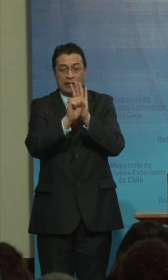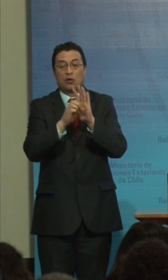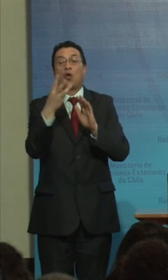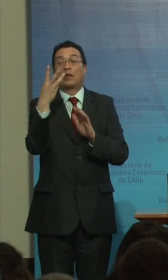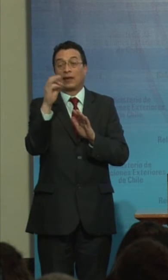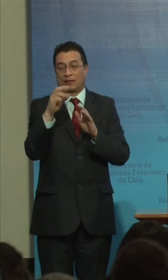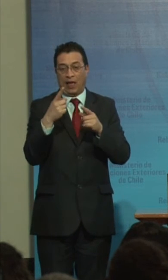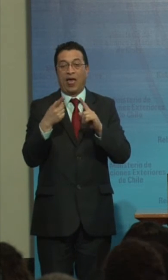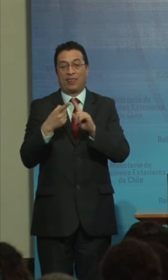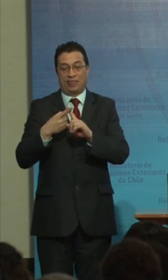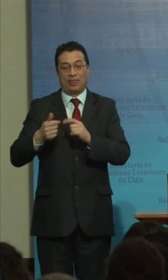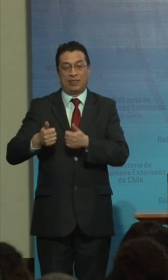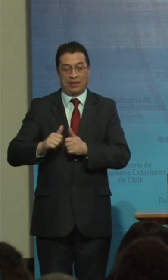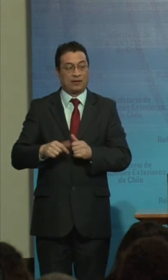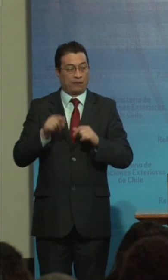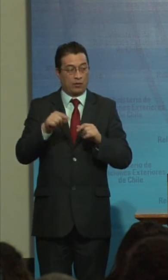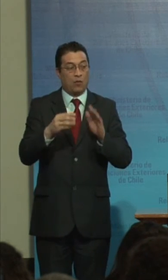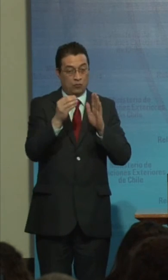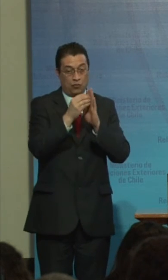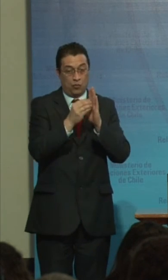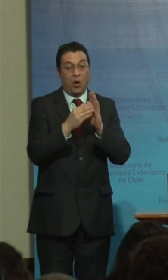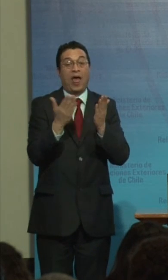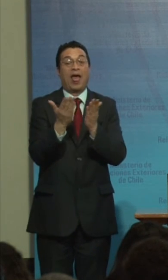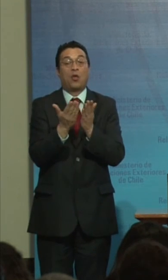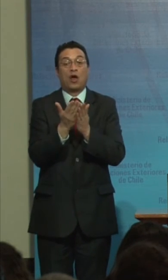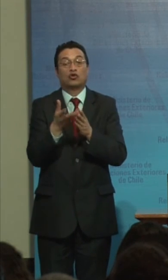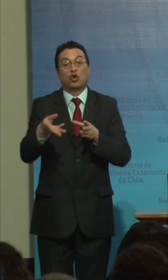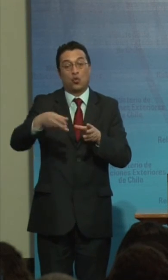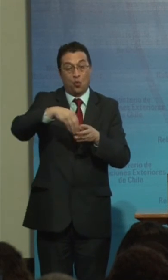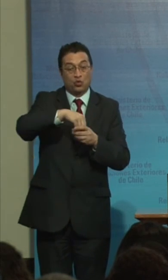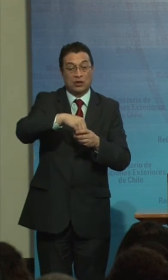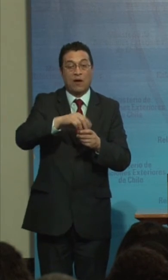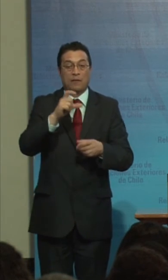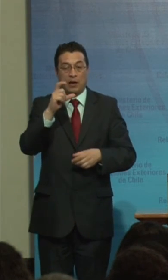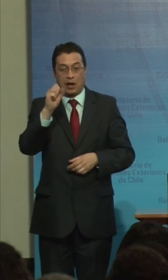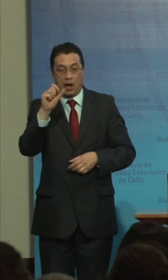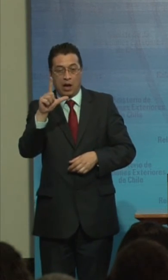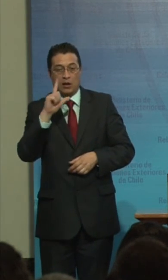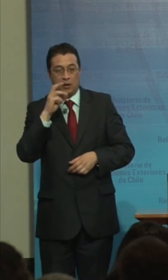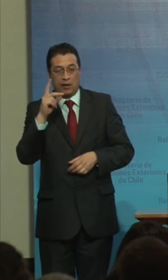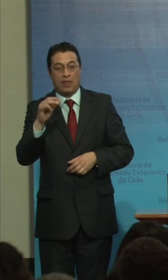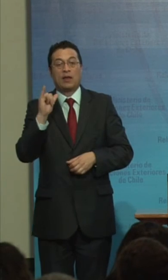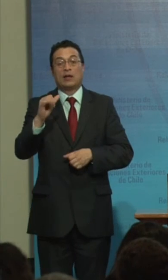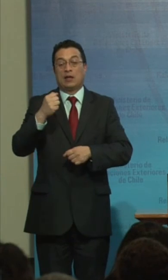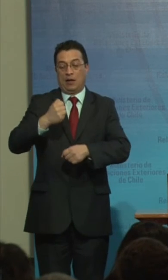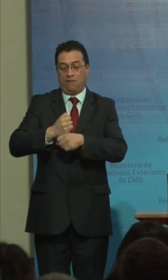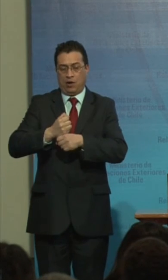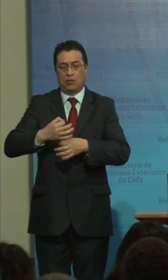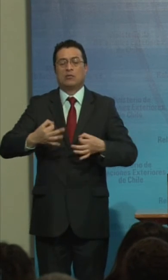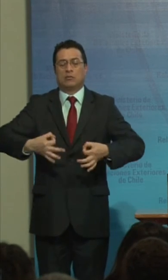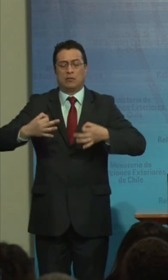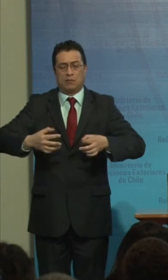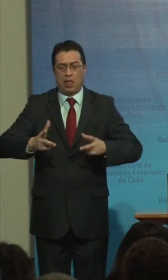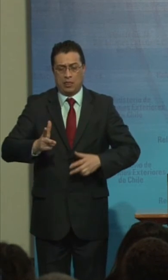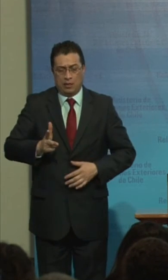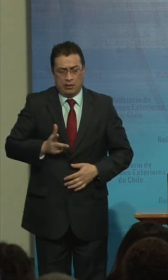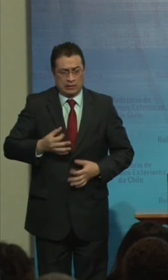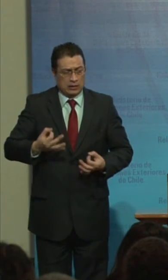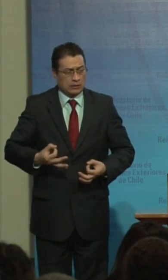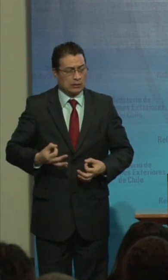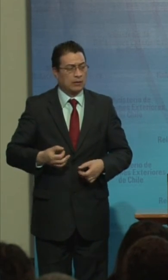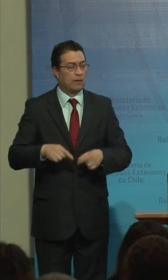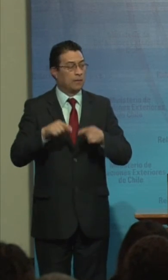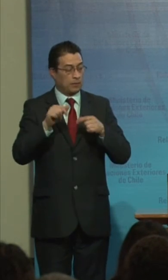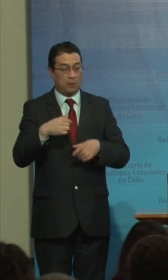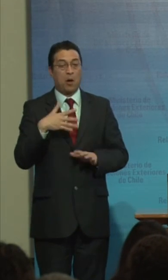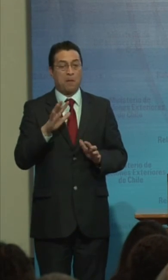Obviamente destacan Aquellos que tienen Relación con la educación Inclusiva de calidad Y con empleo decente Pero me